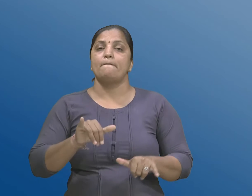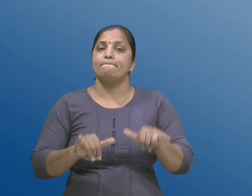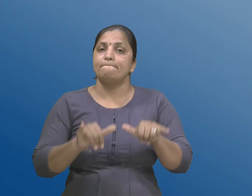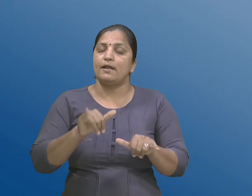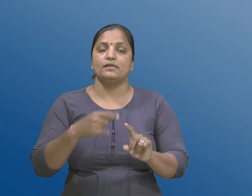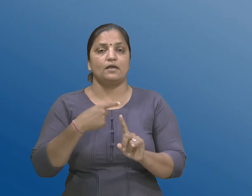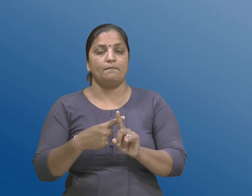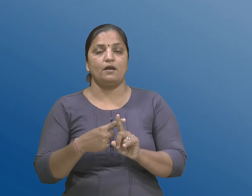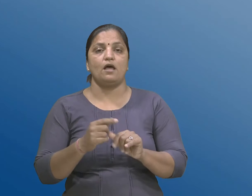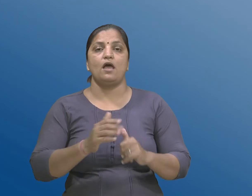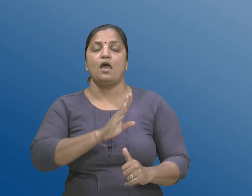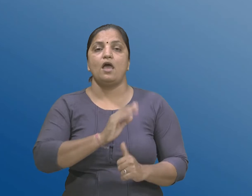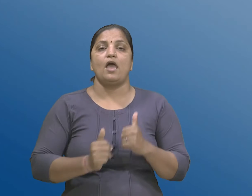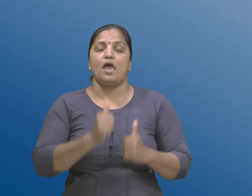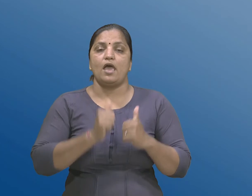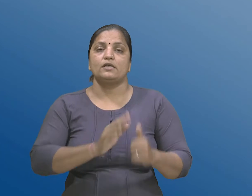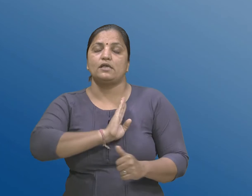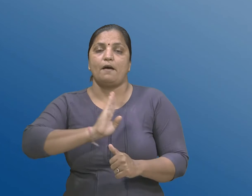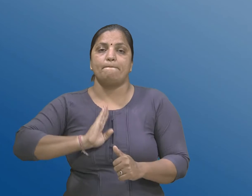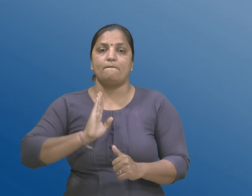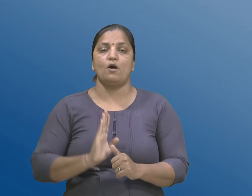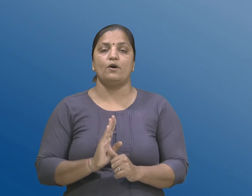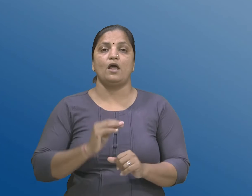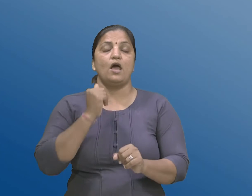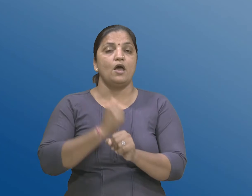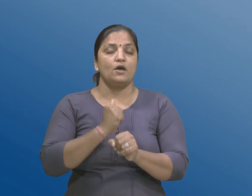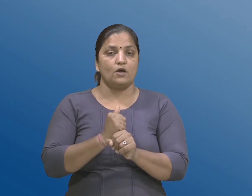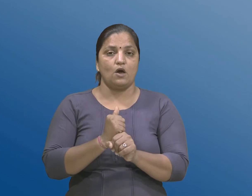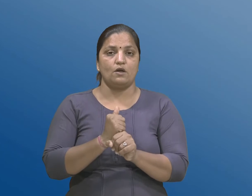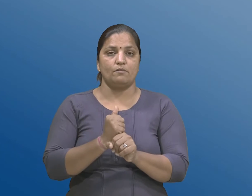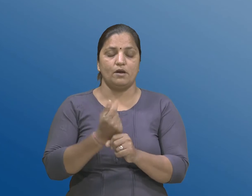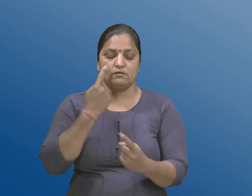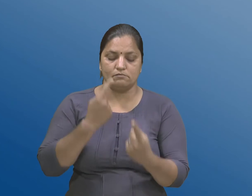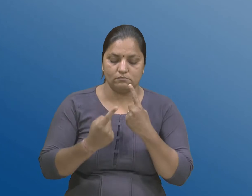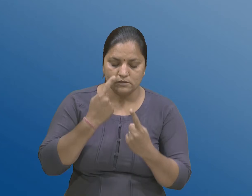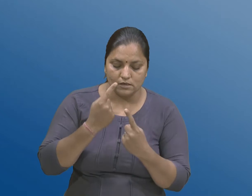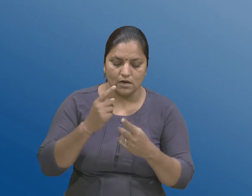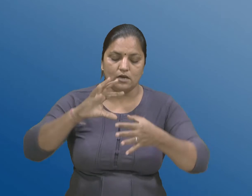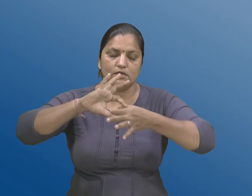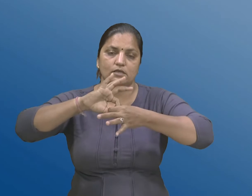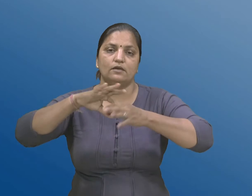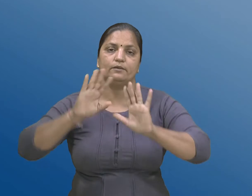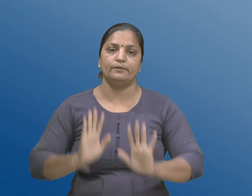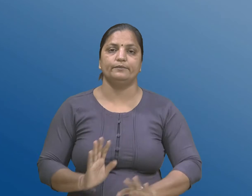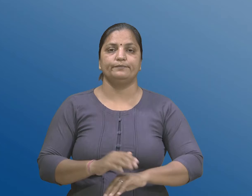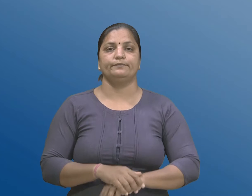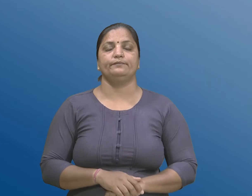महालेखा परिक्षक ने सरकारी हिसाबोना अन्यवेशन ना सम्मंदमा होई चे अने